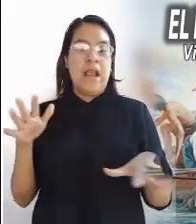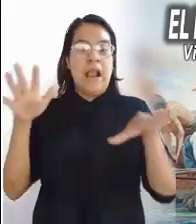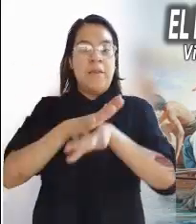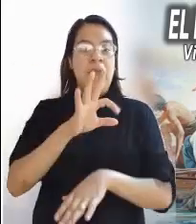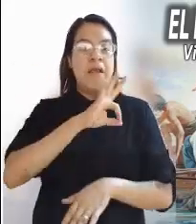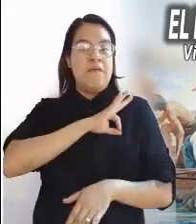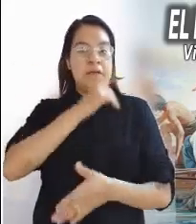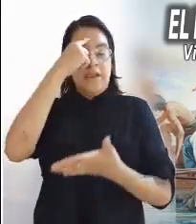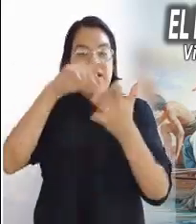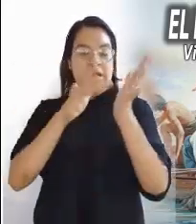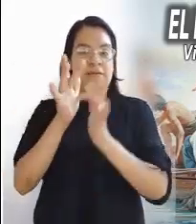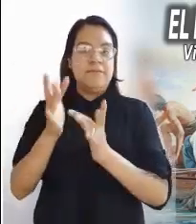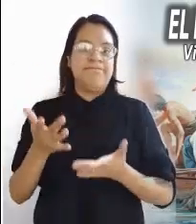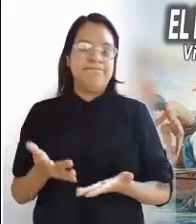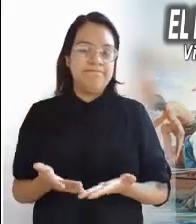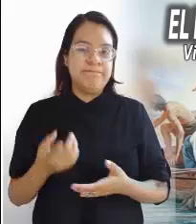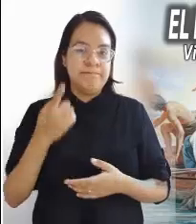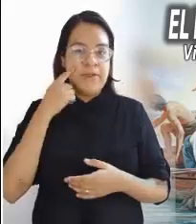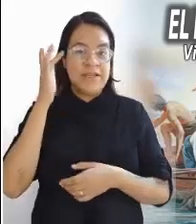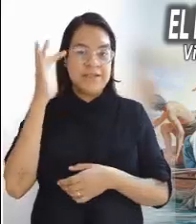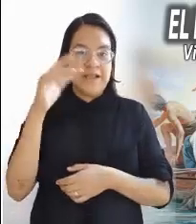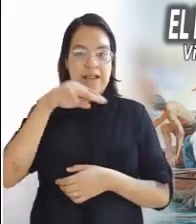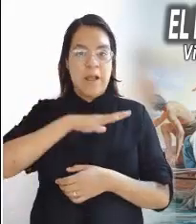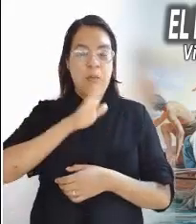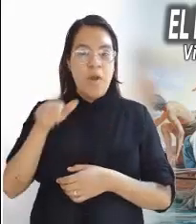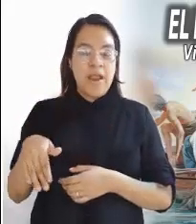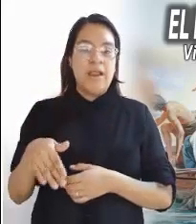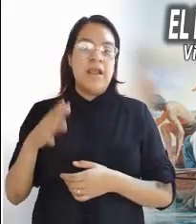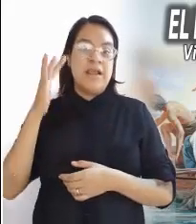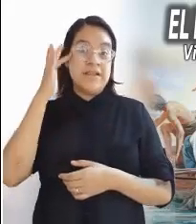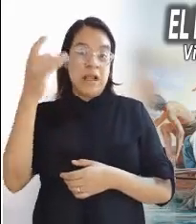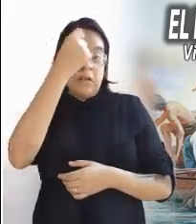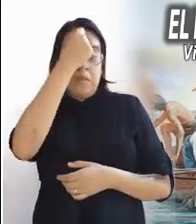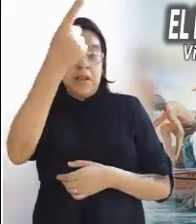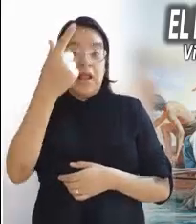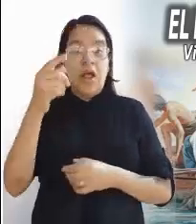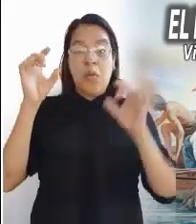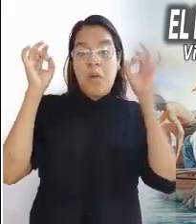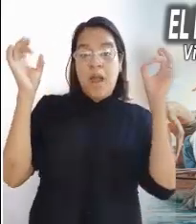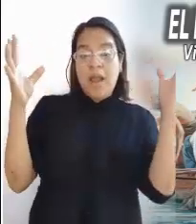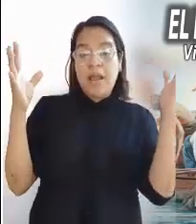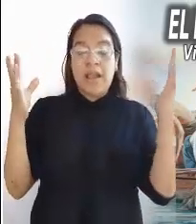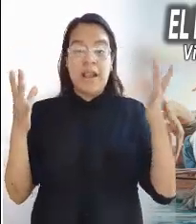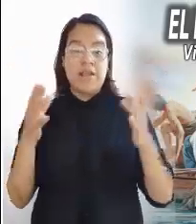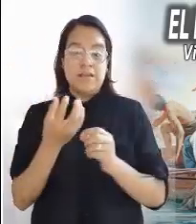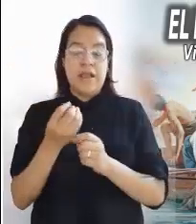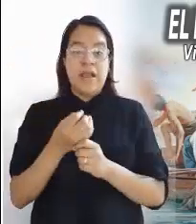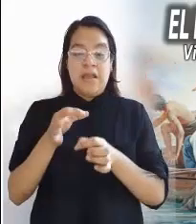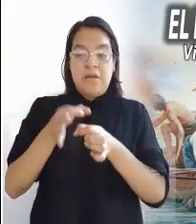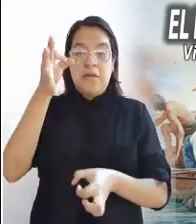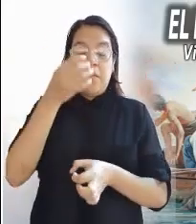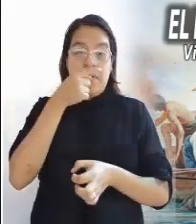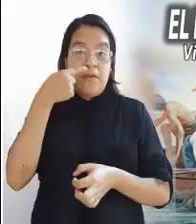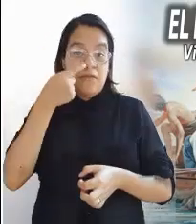La Santa Muerte, multitud de ángeles, santos inventados, veladoras, horóscopos y energías,